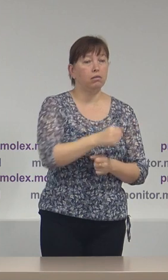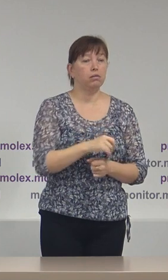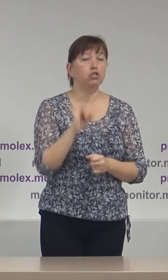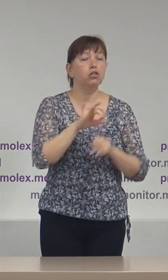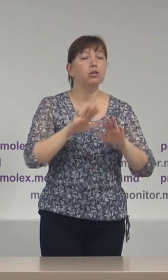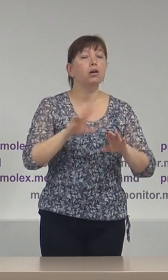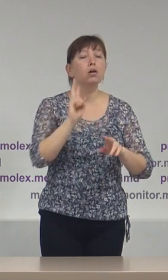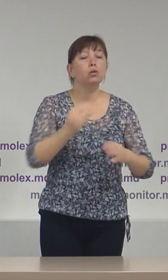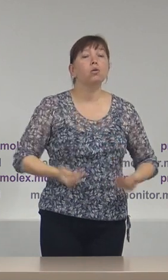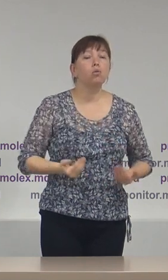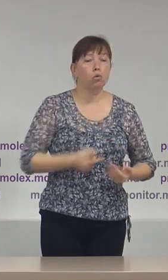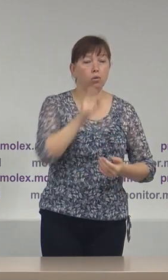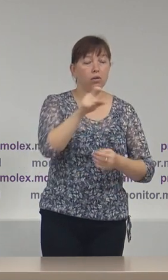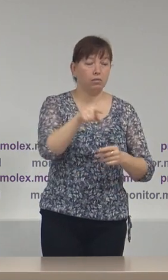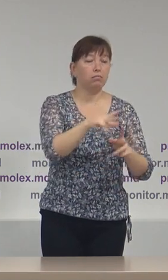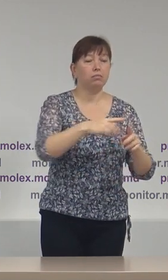localitățile respective.